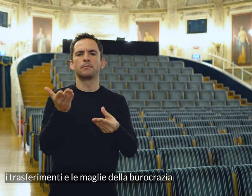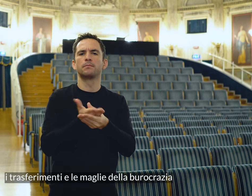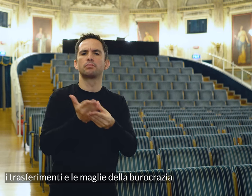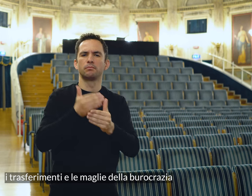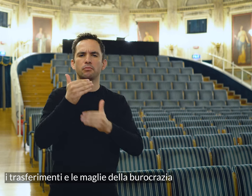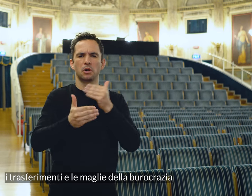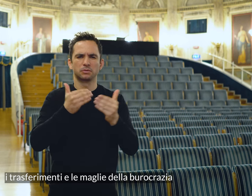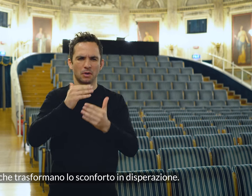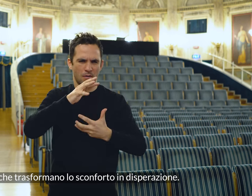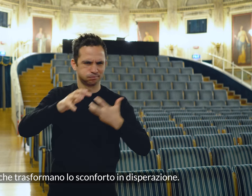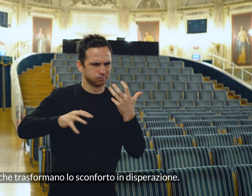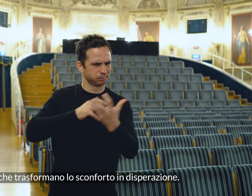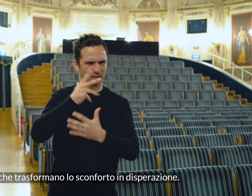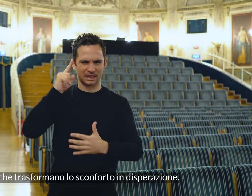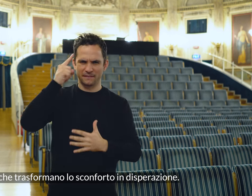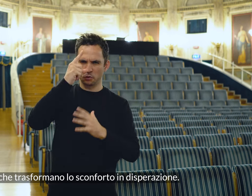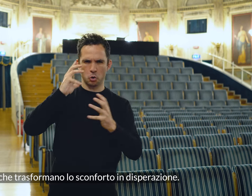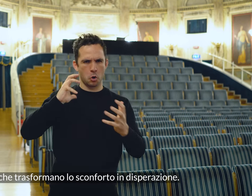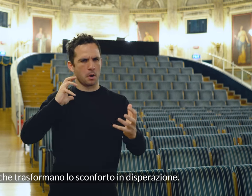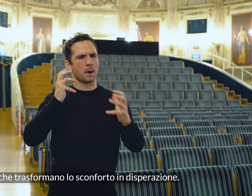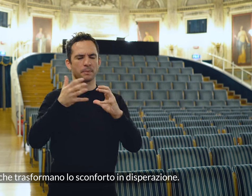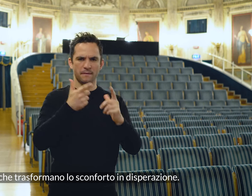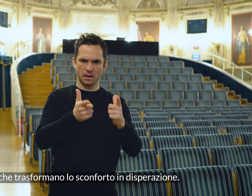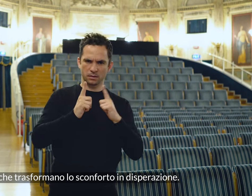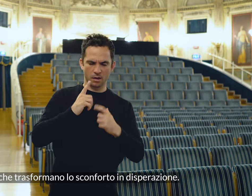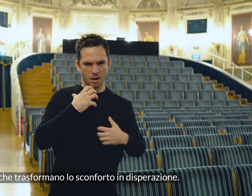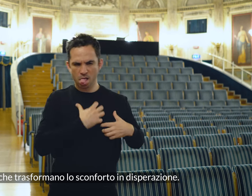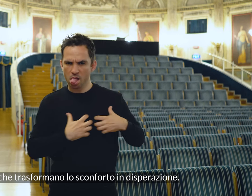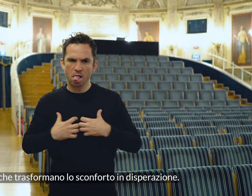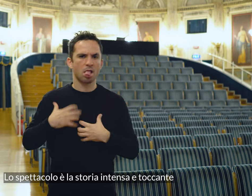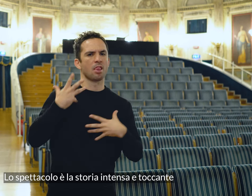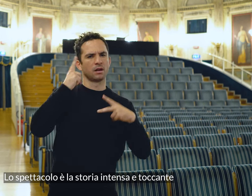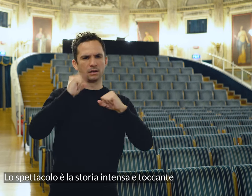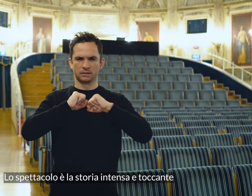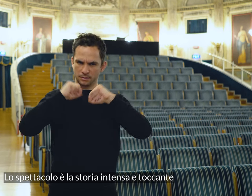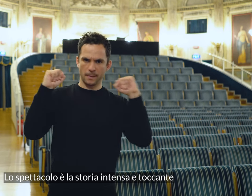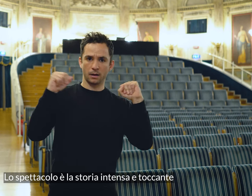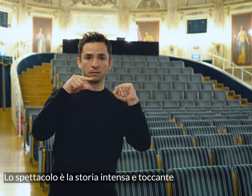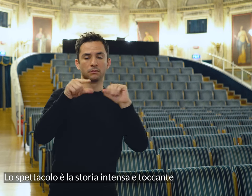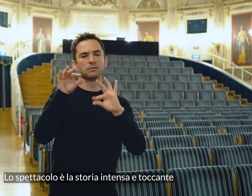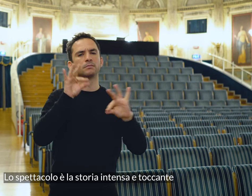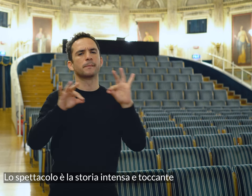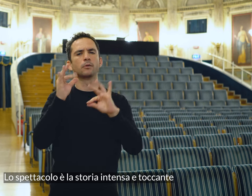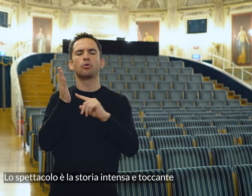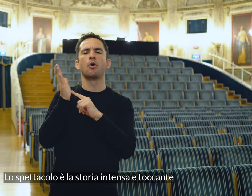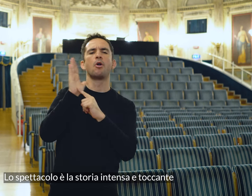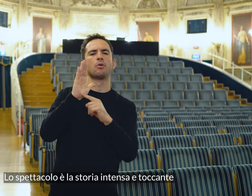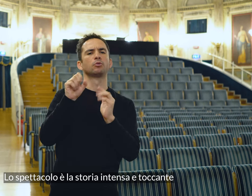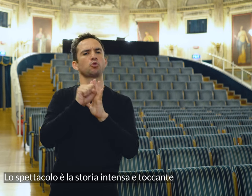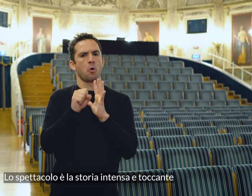burocrazia che trasformano lo sconforto in disperazione. Lo spettacolo e la storia intensa e toccante